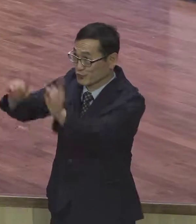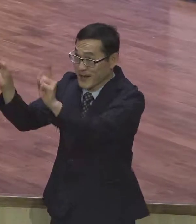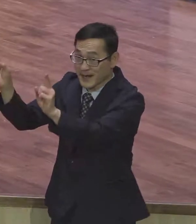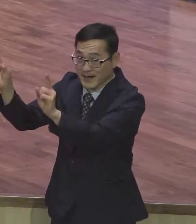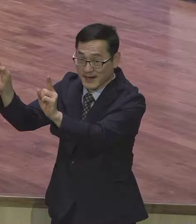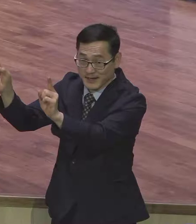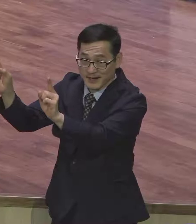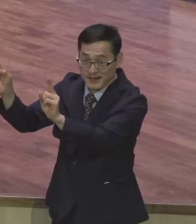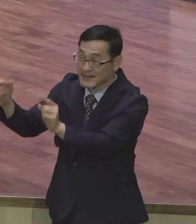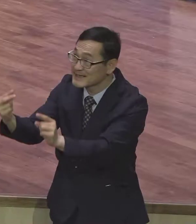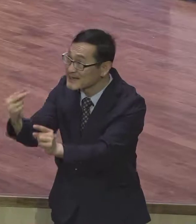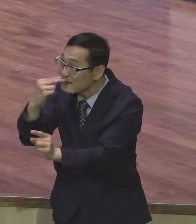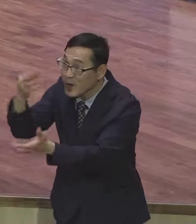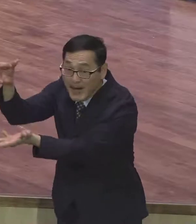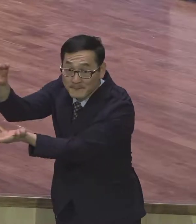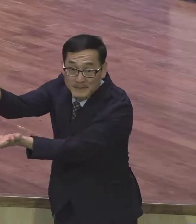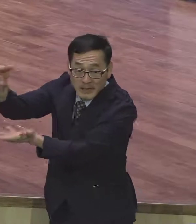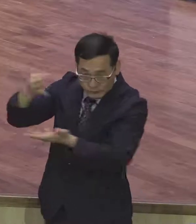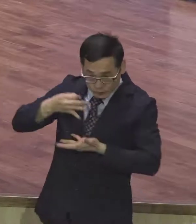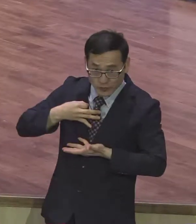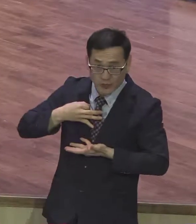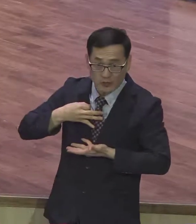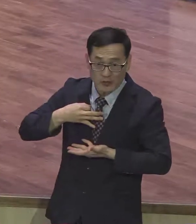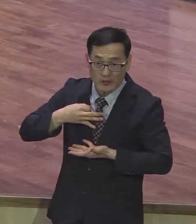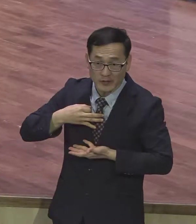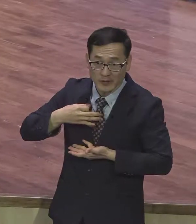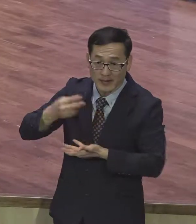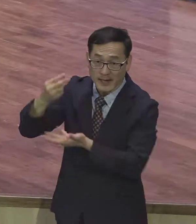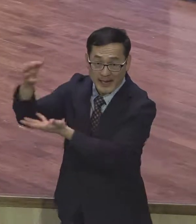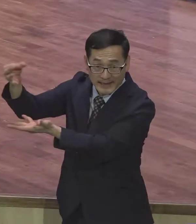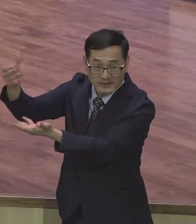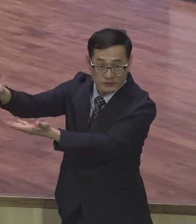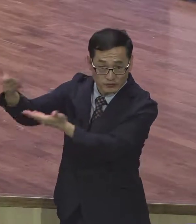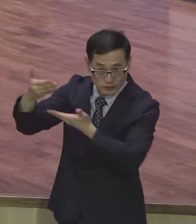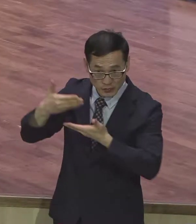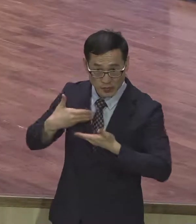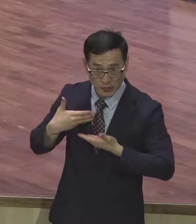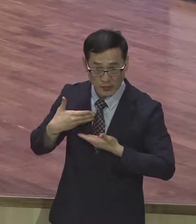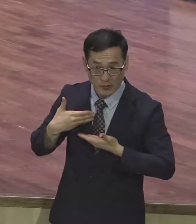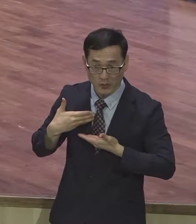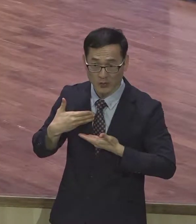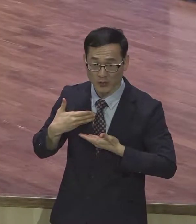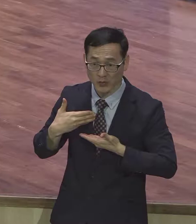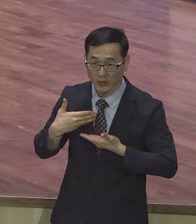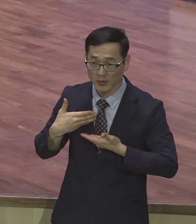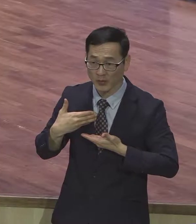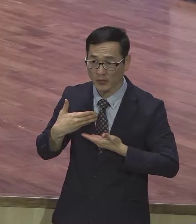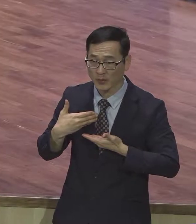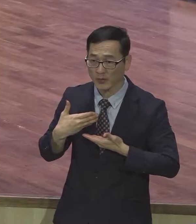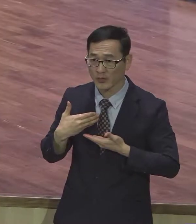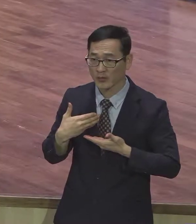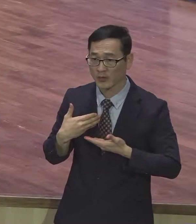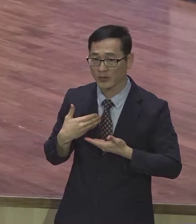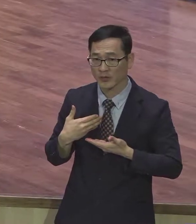세상의 것으로 어떻게 어떻게 절대로 계산할 수 없는 이 어마어마한 이